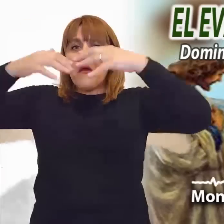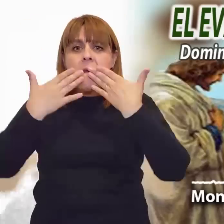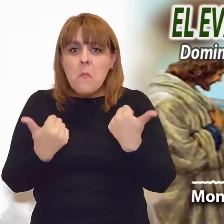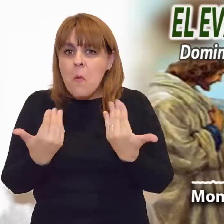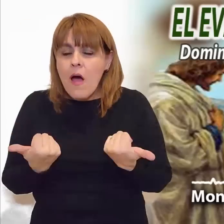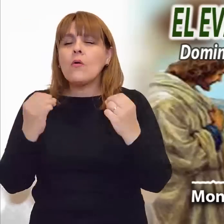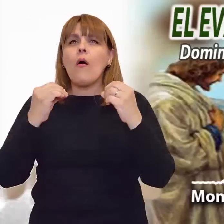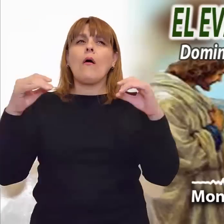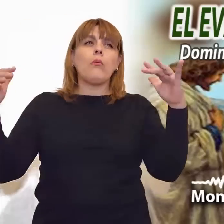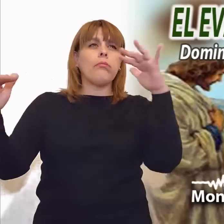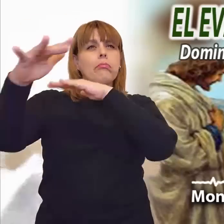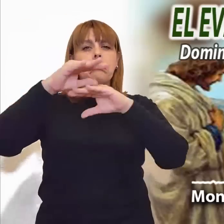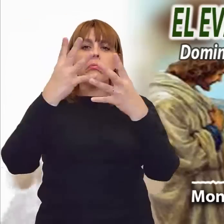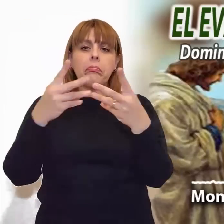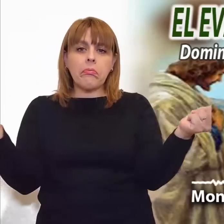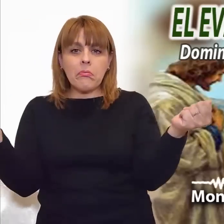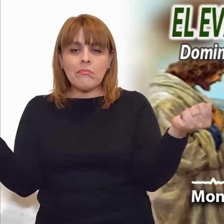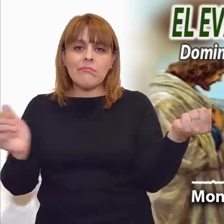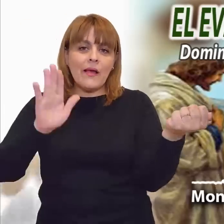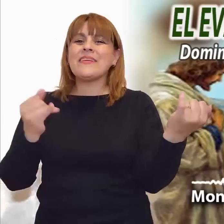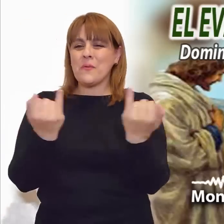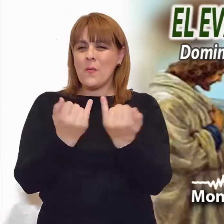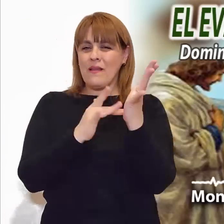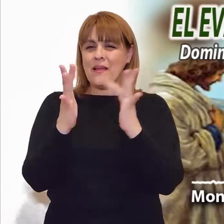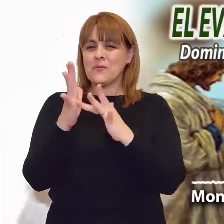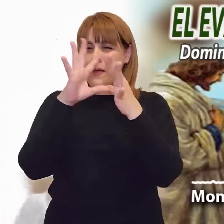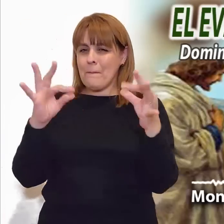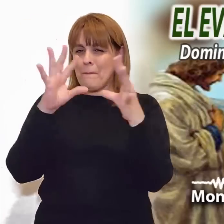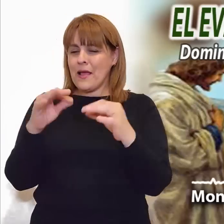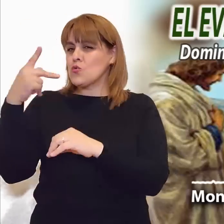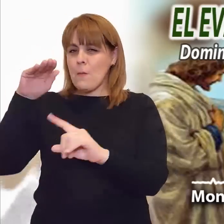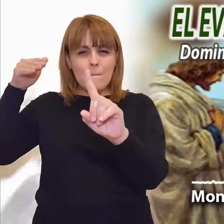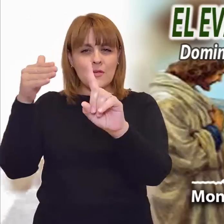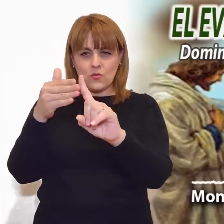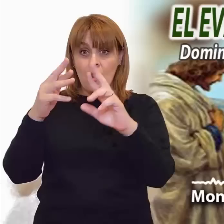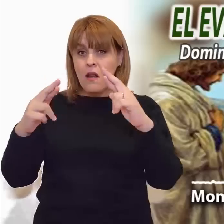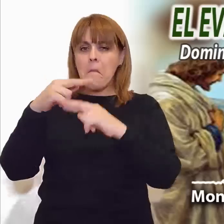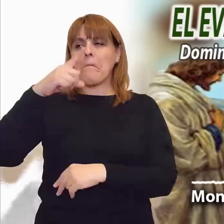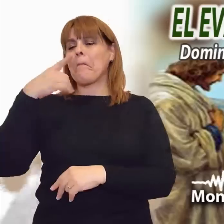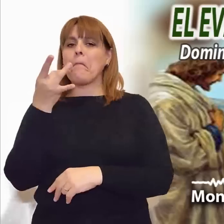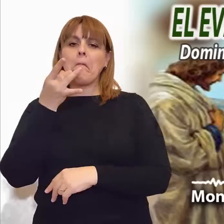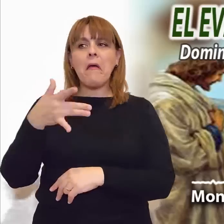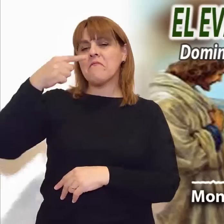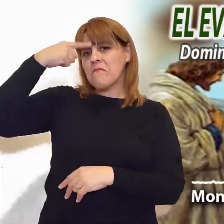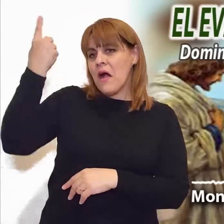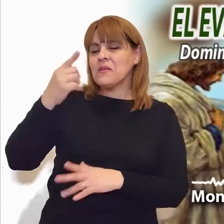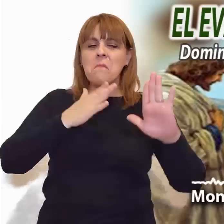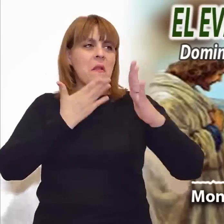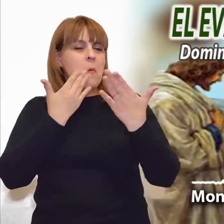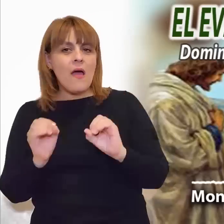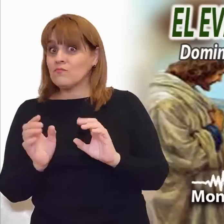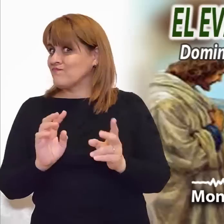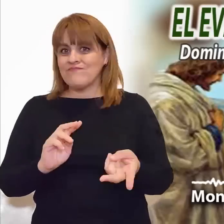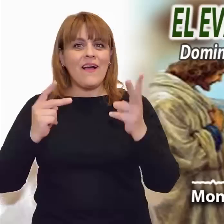y necesitado. ¿Cómo estamos viviendo en nuestra persona este rasgo misericordioso de Jesús?